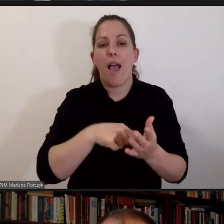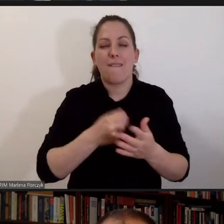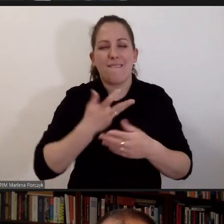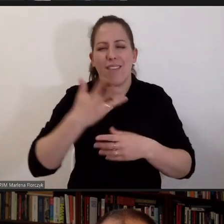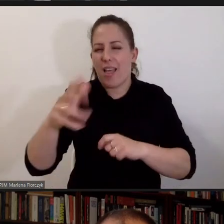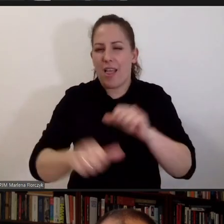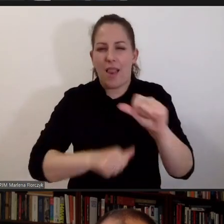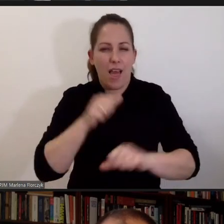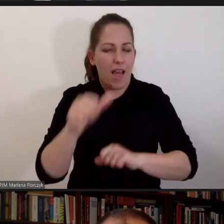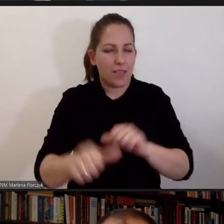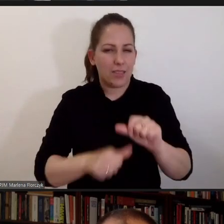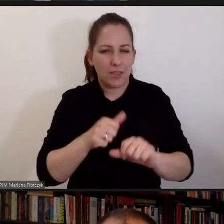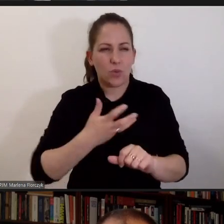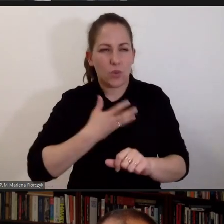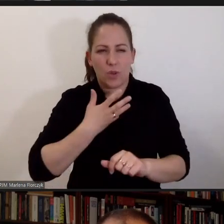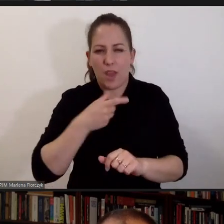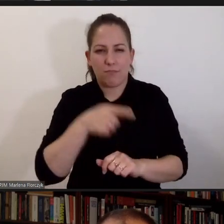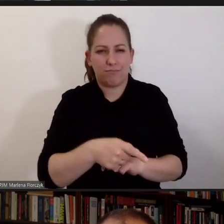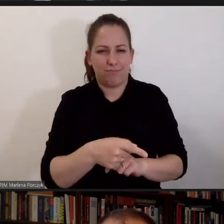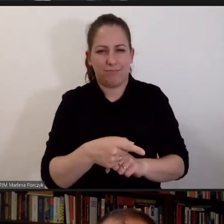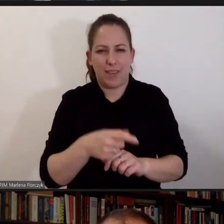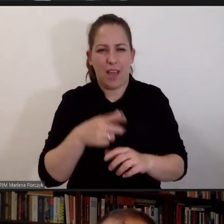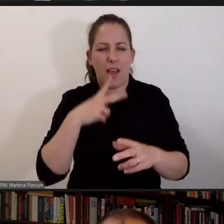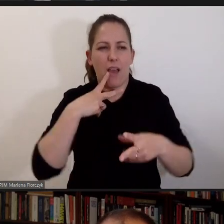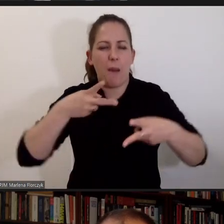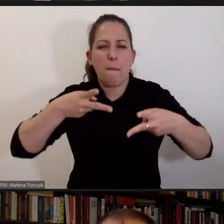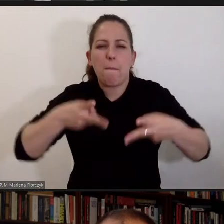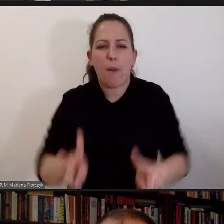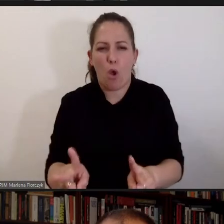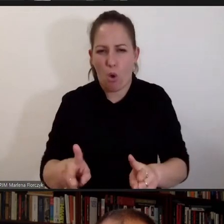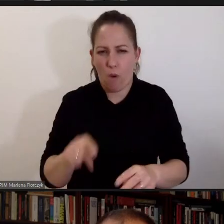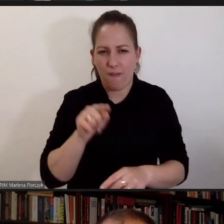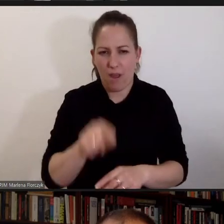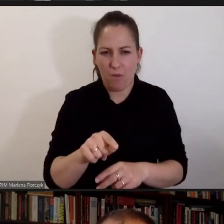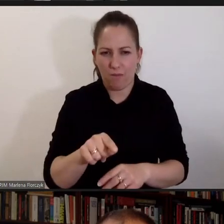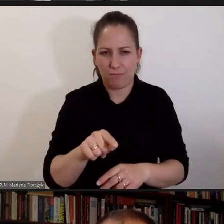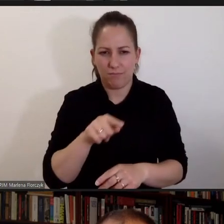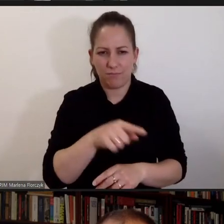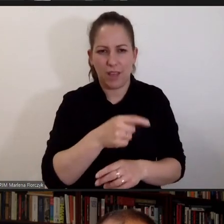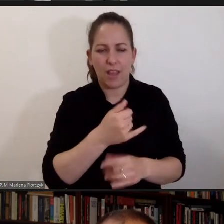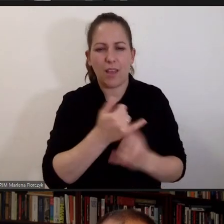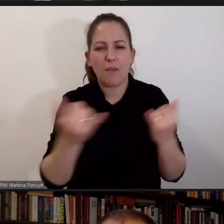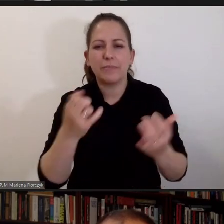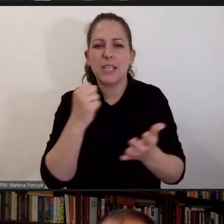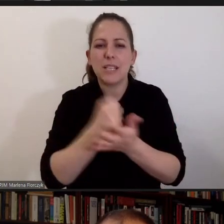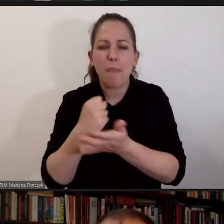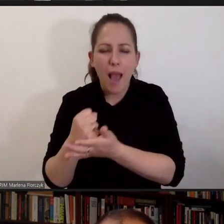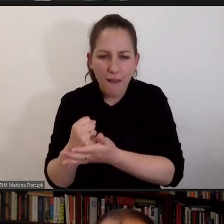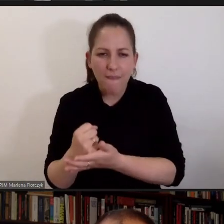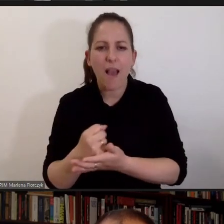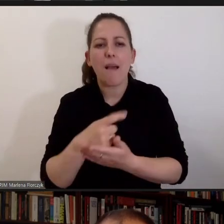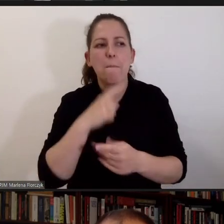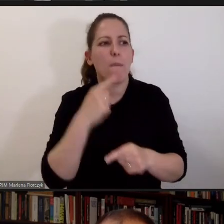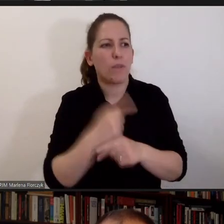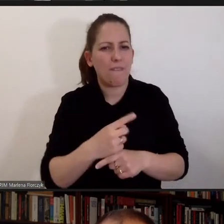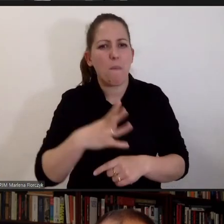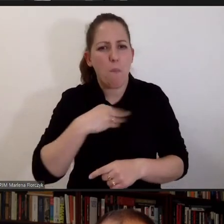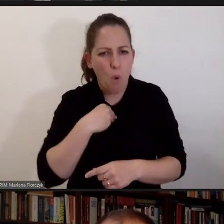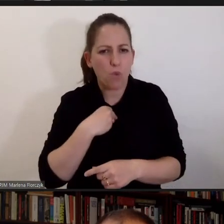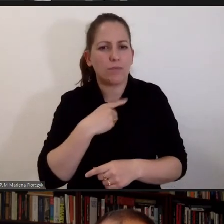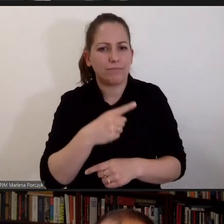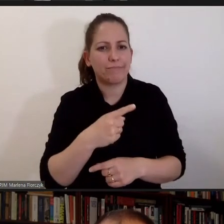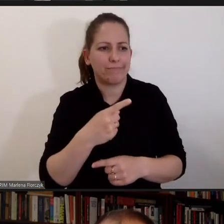lat hamowało trochę Izbę Apelacyjną w dość ciekawych sprawach, kiedy postanowienie mogłaby